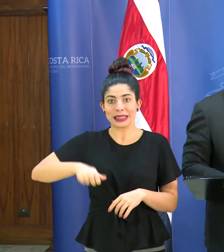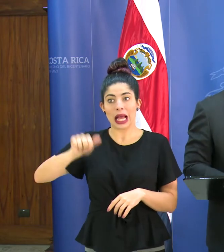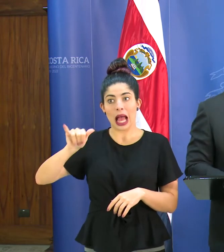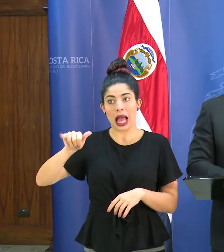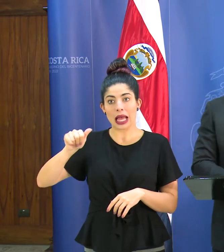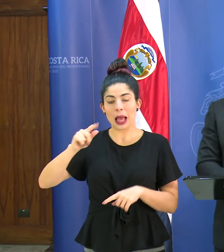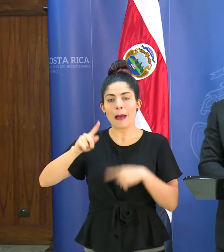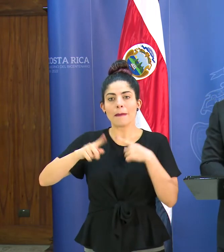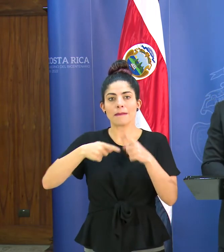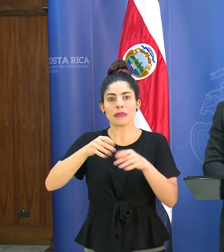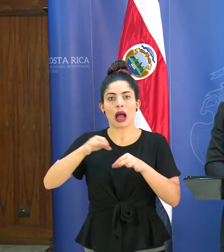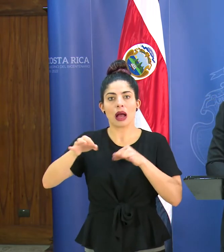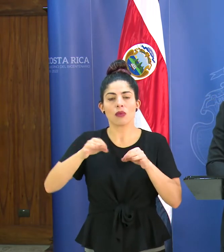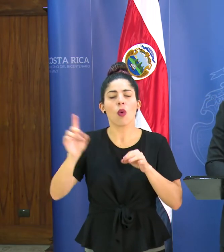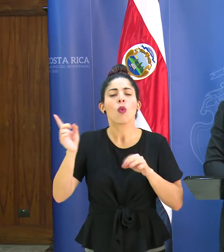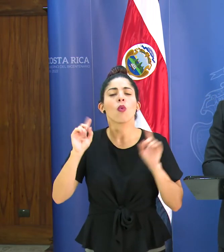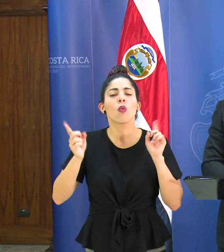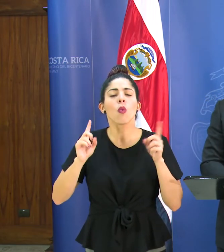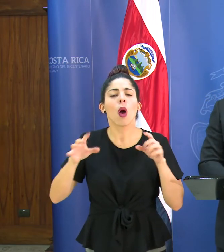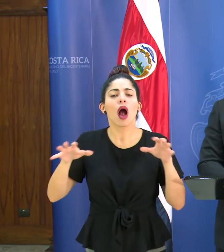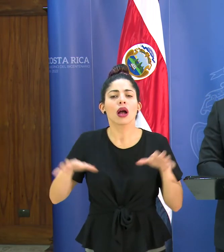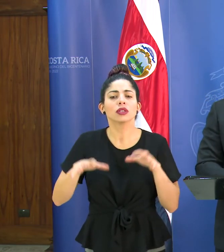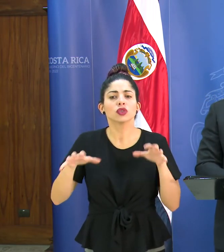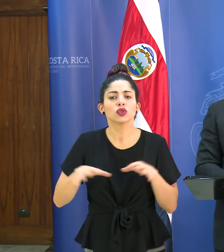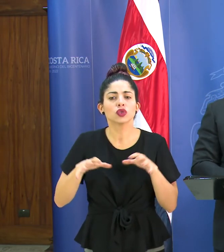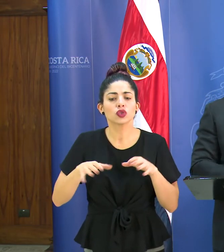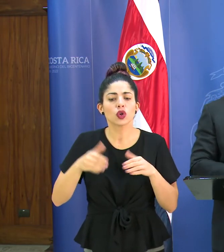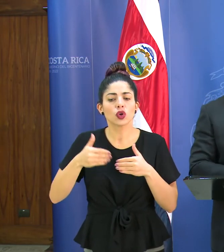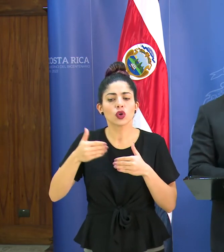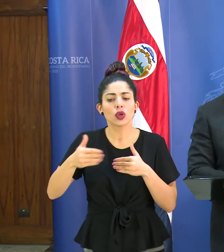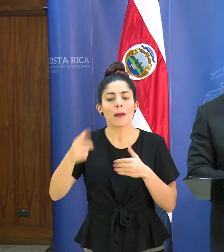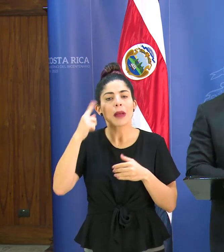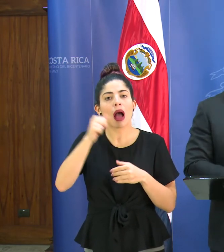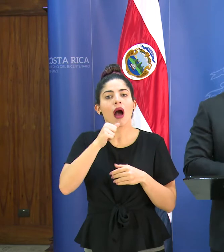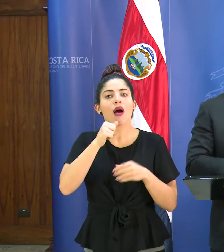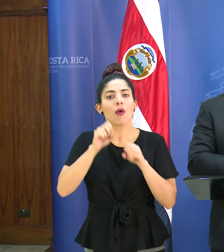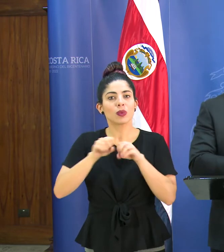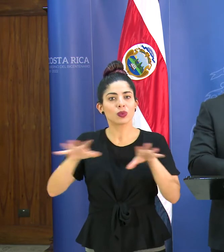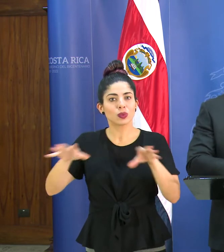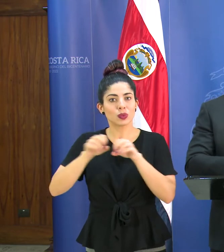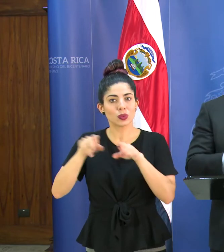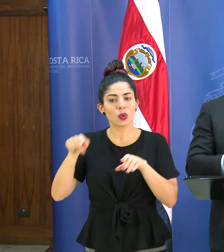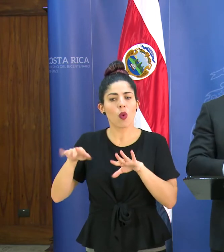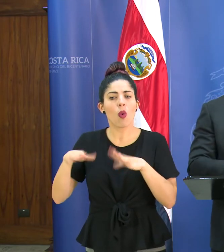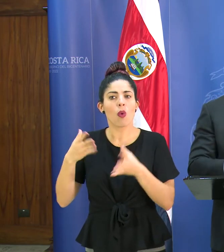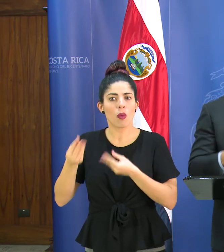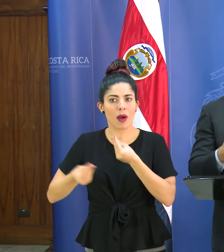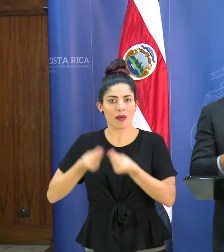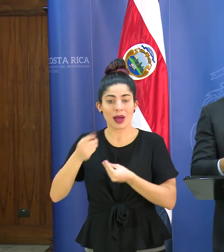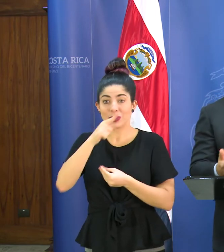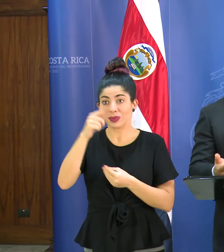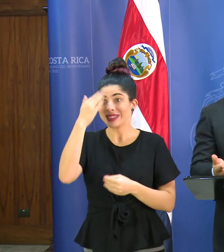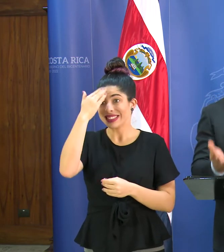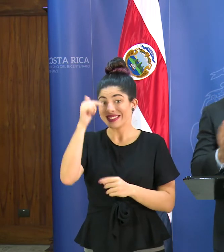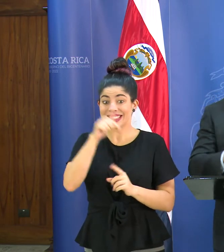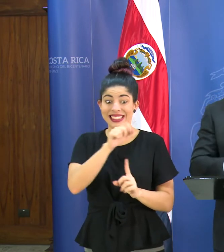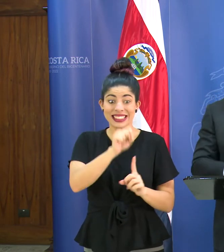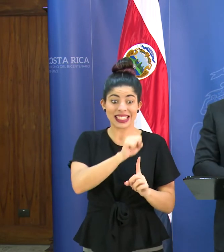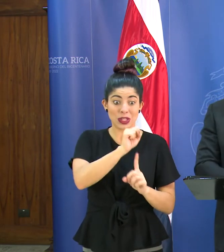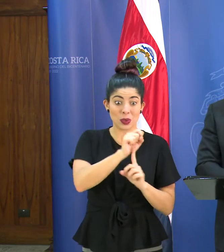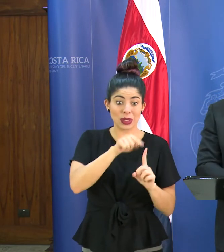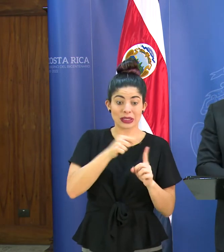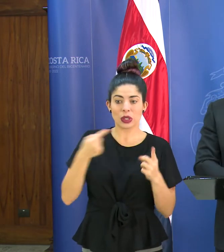las acciones concretas que se están llevando a cabo en materia de suministro de agua. Hay que ver que esta situación ocurre de manera